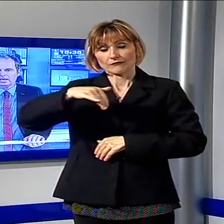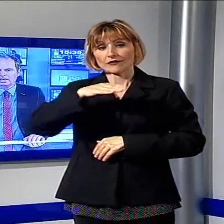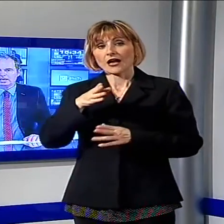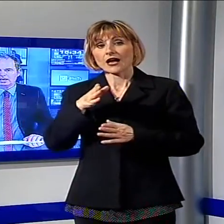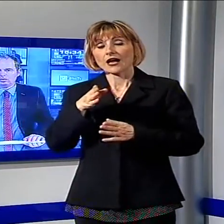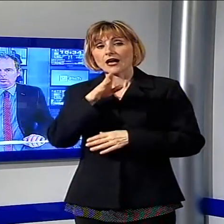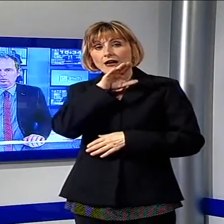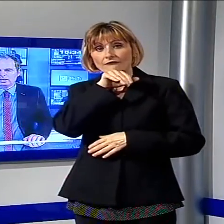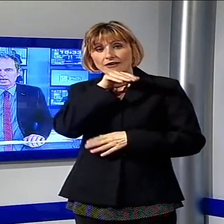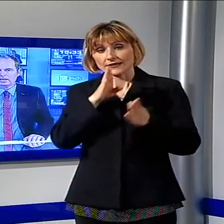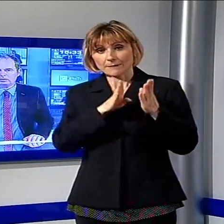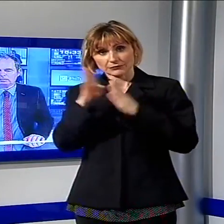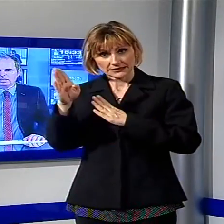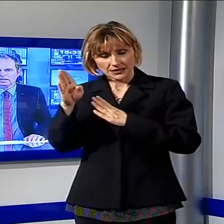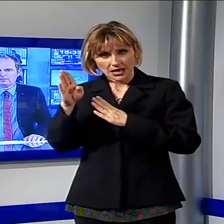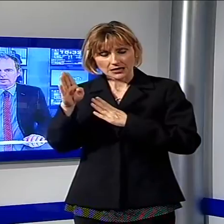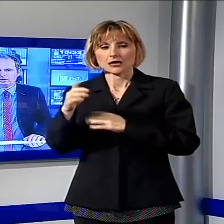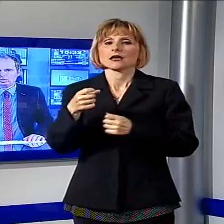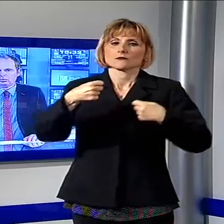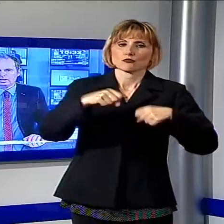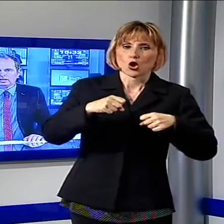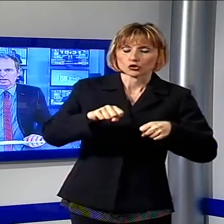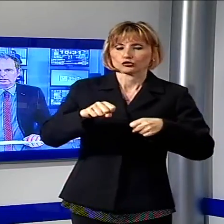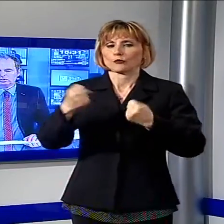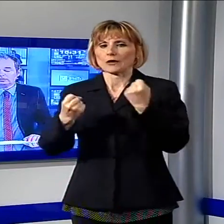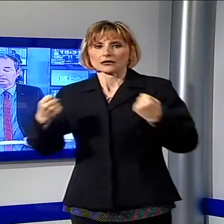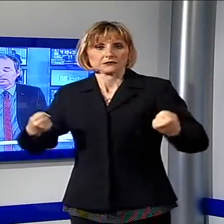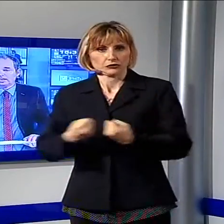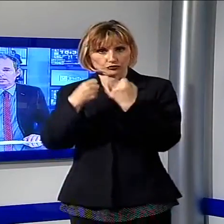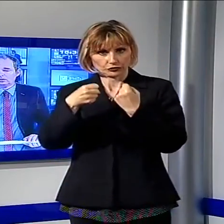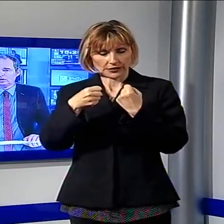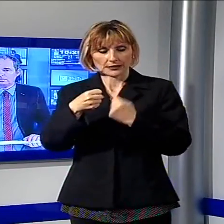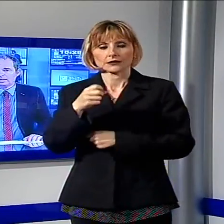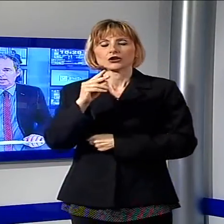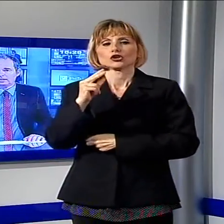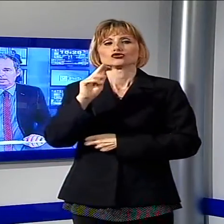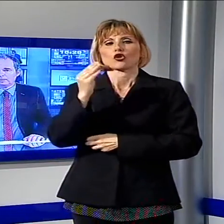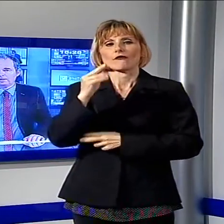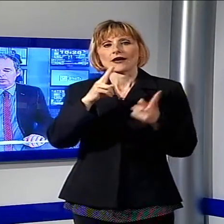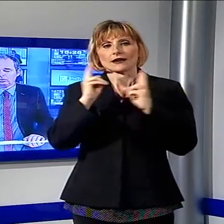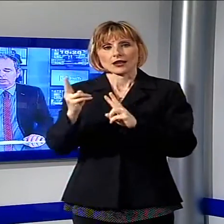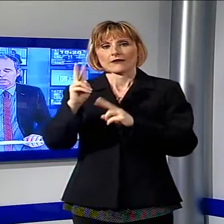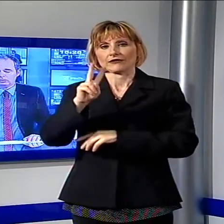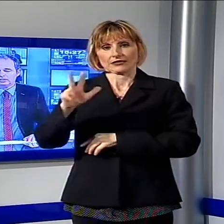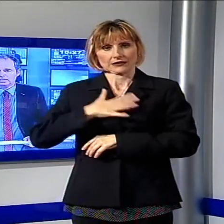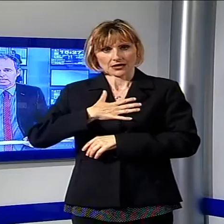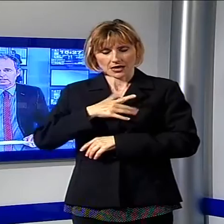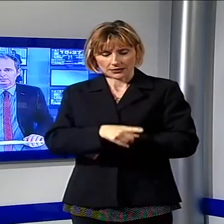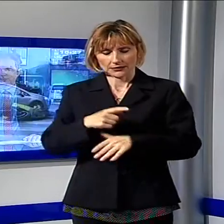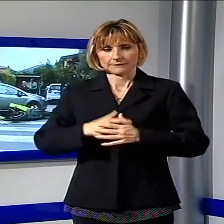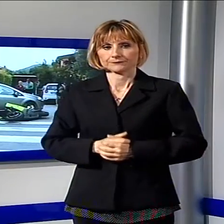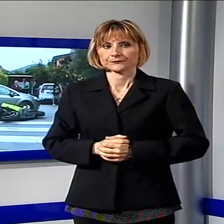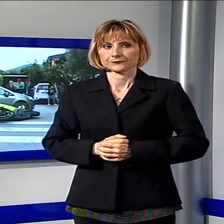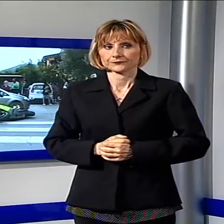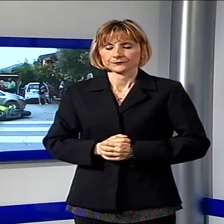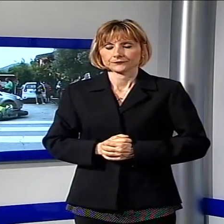Pisana a Lucca, in ospedale è finito un ragazzo di 23 anni e si torna a parlare della pericolosità di questa strada.